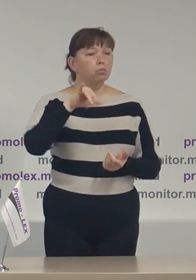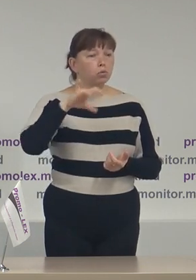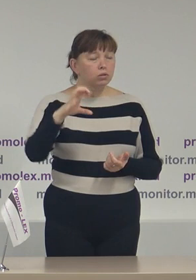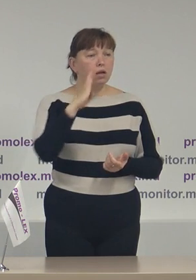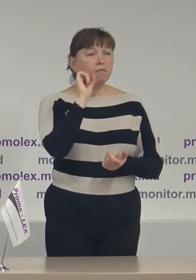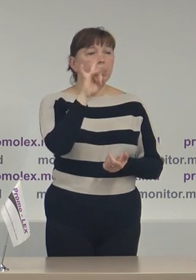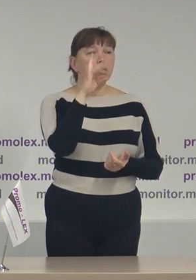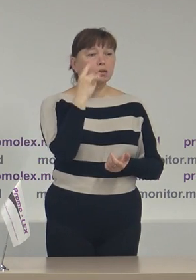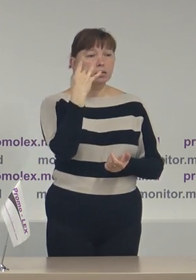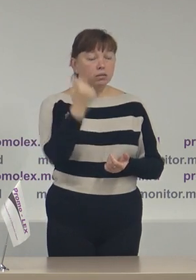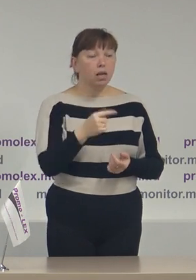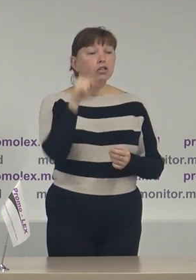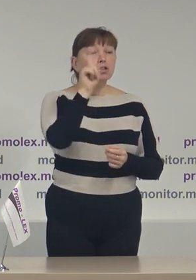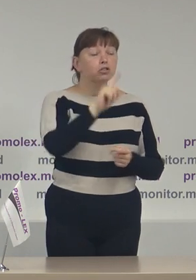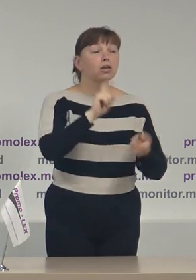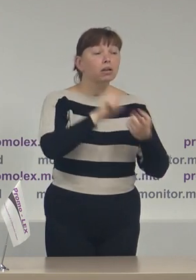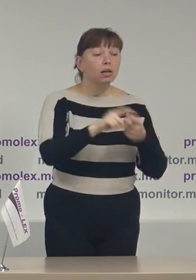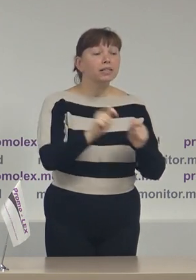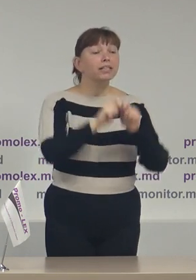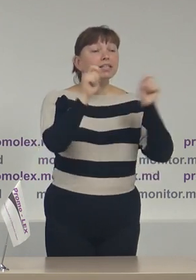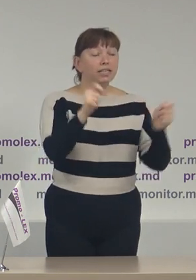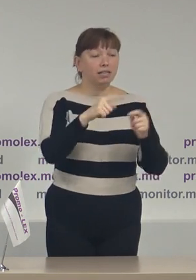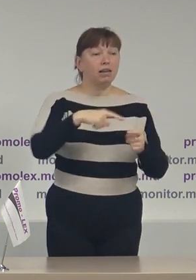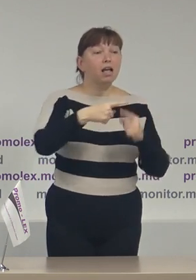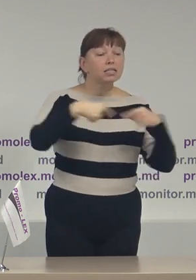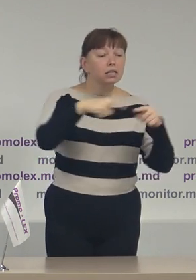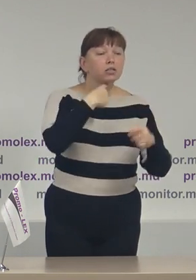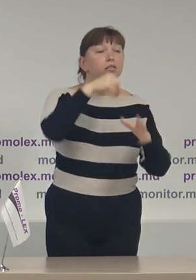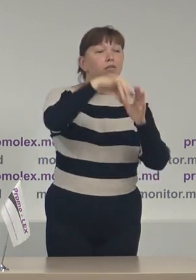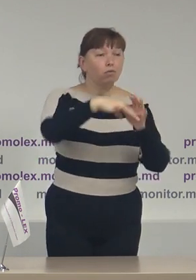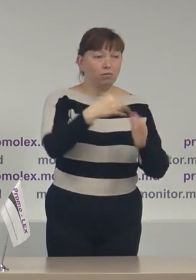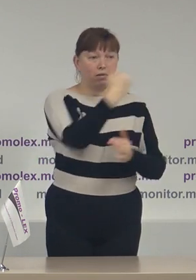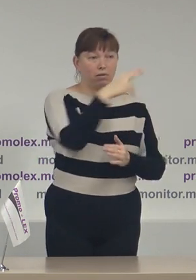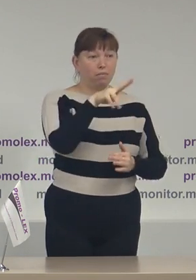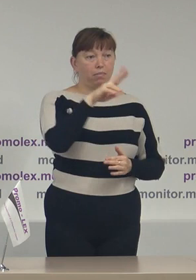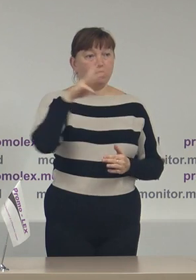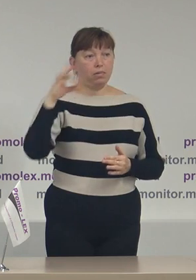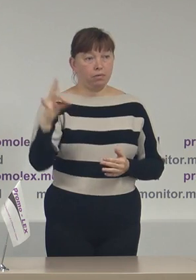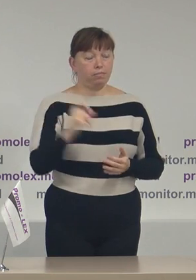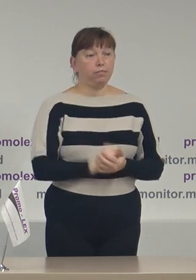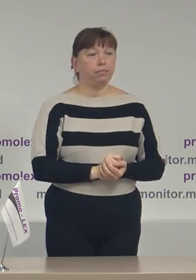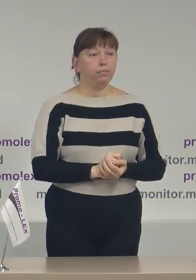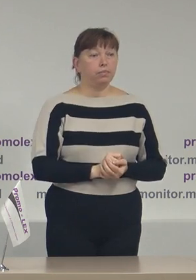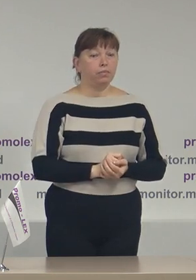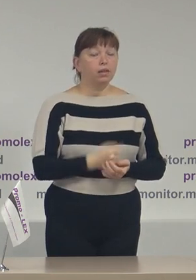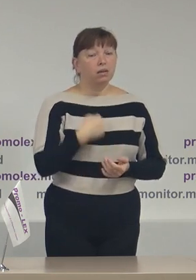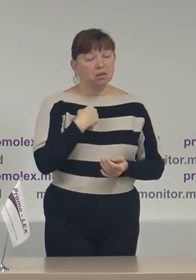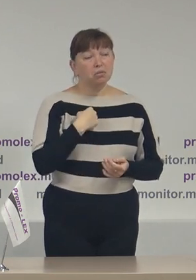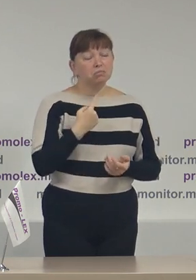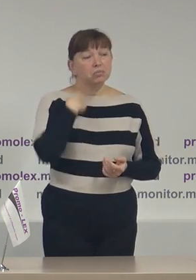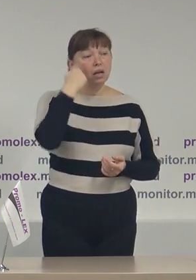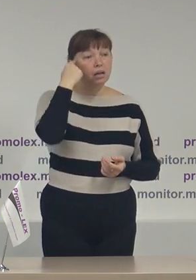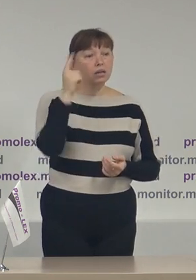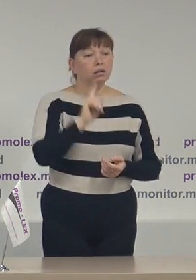privește dischiderea secțiilor de votare pentru alegătorii din regiunea transnistreană. Eu cred că